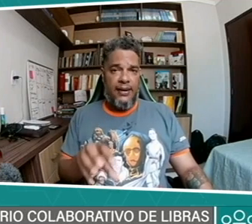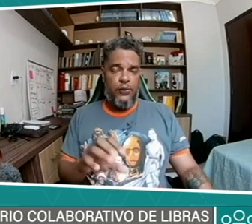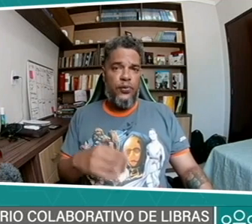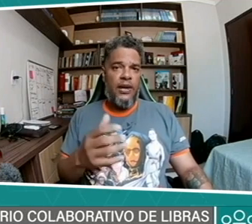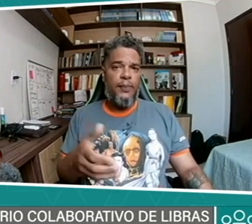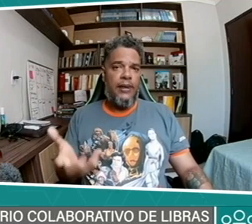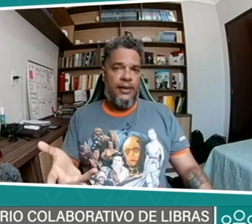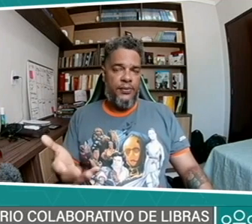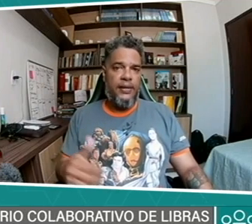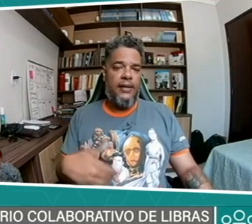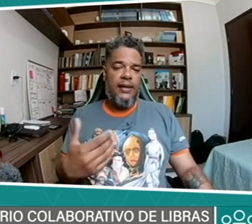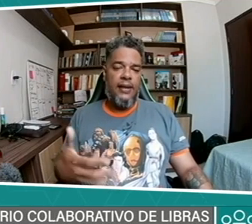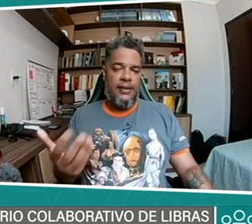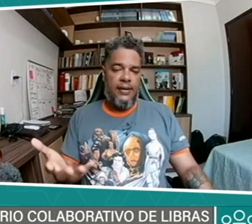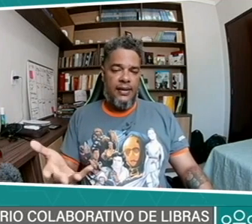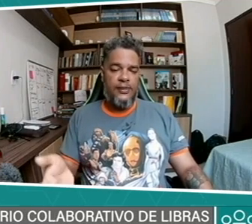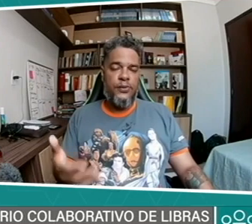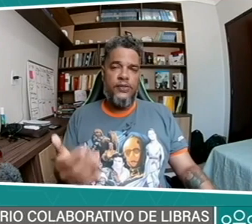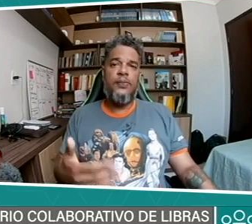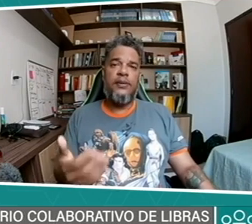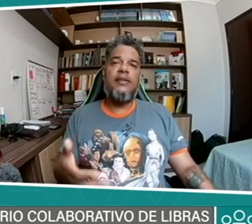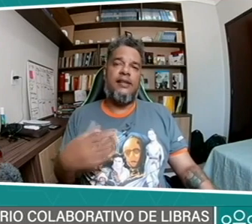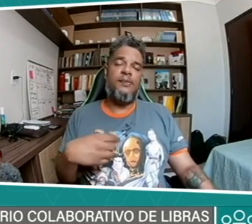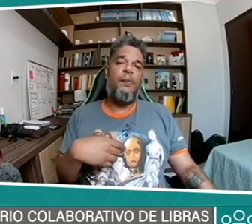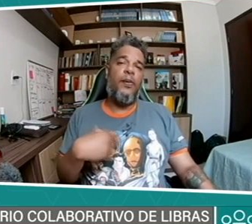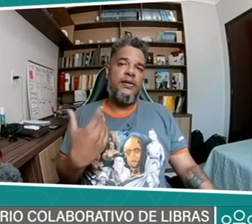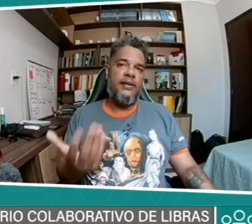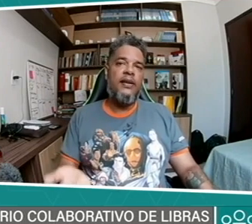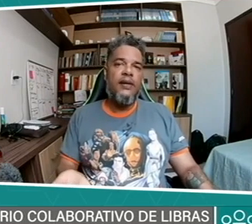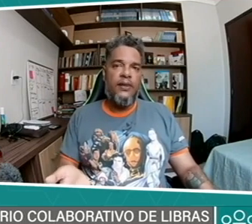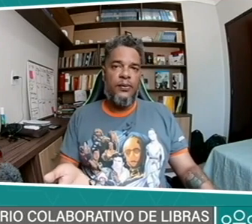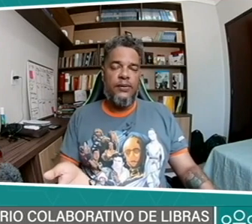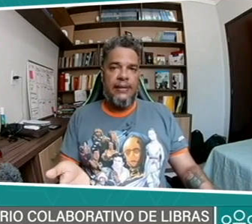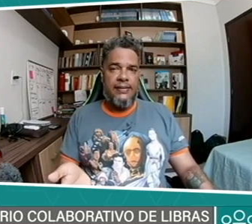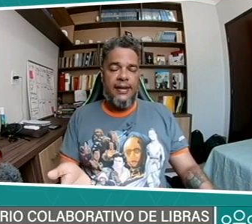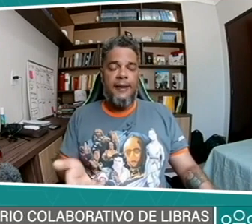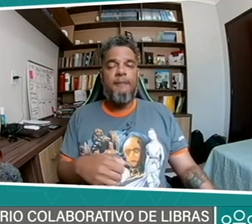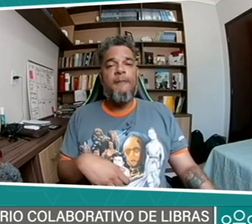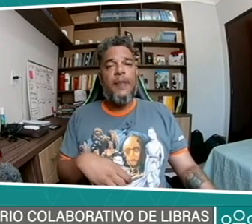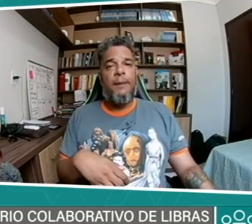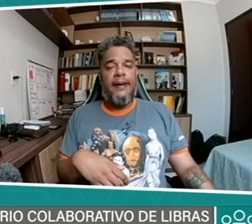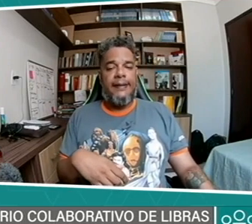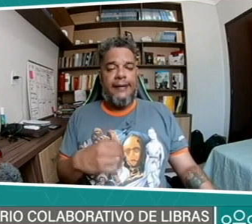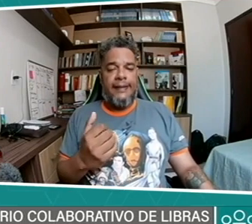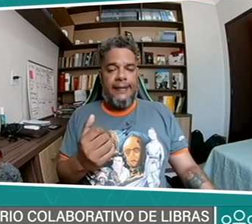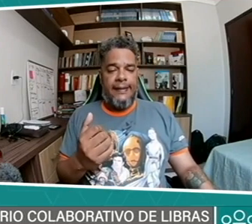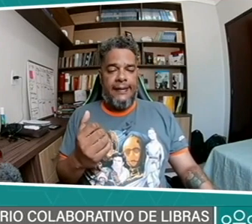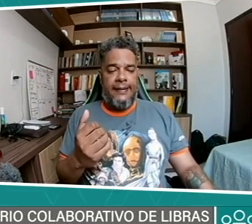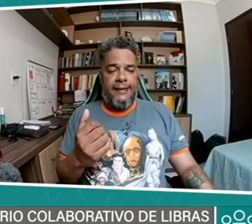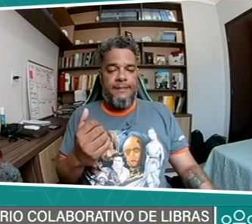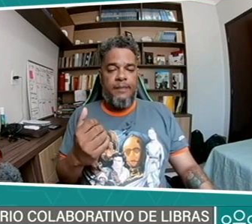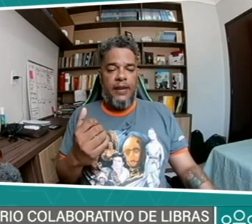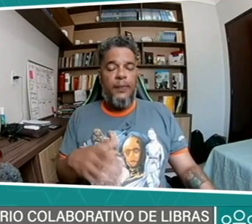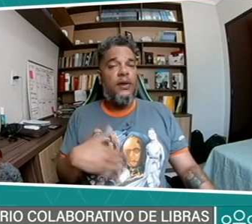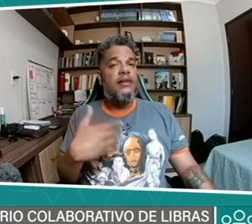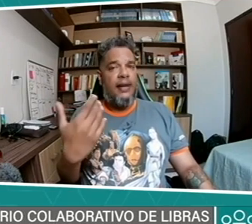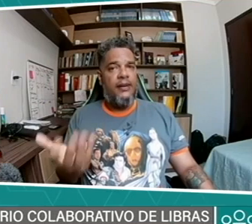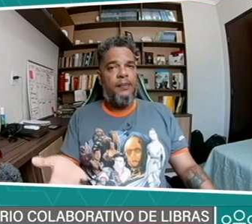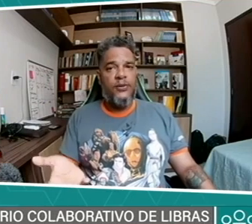vocabulário que as forças policiais podem utilizar para abordar pessoas